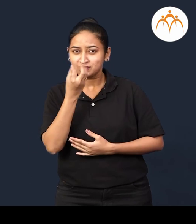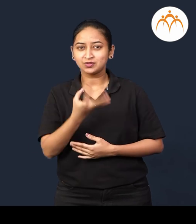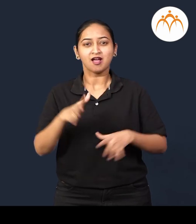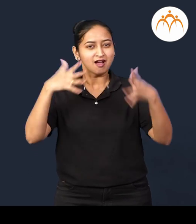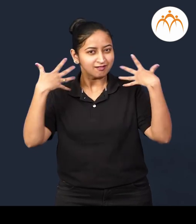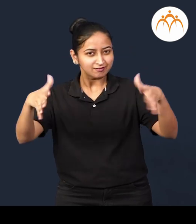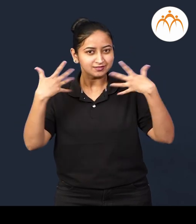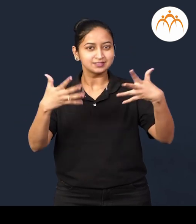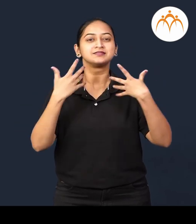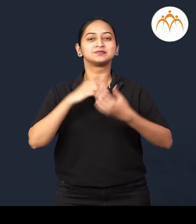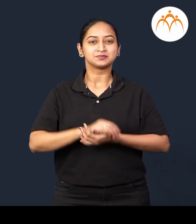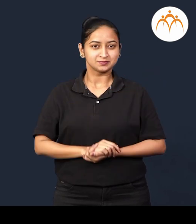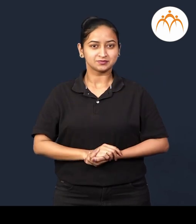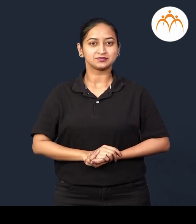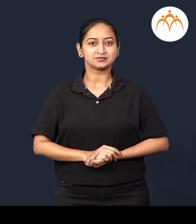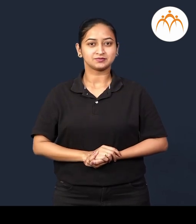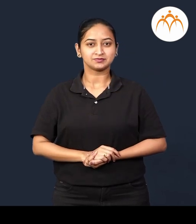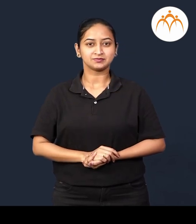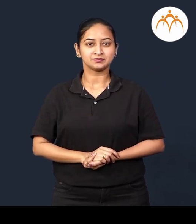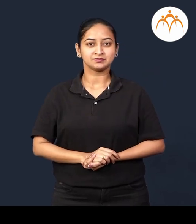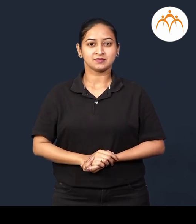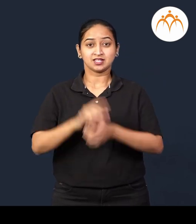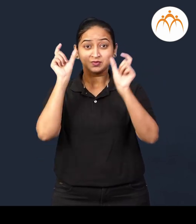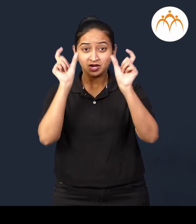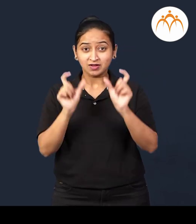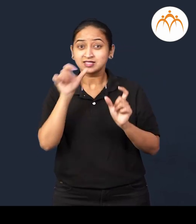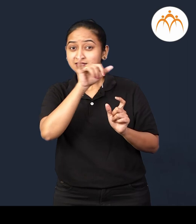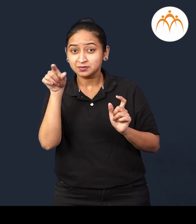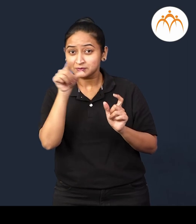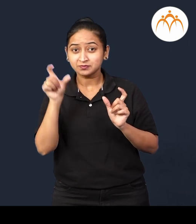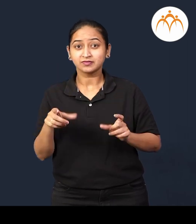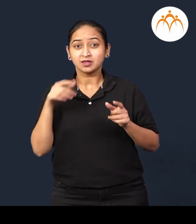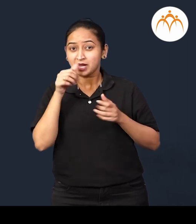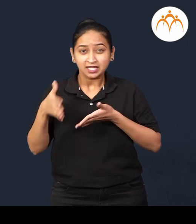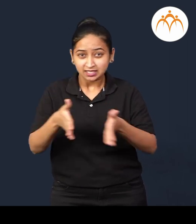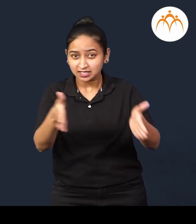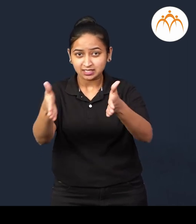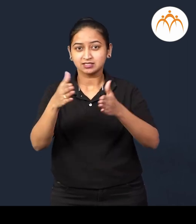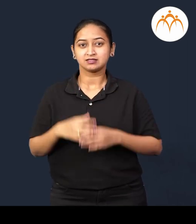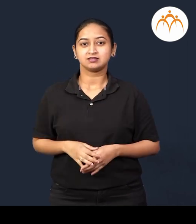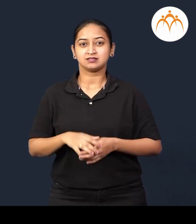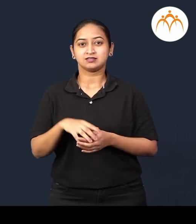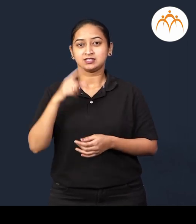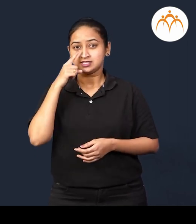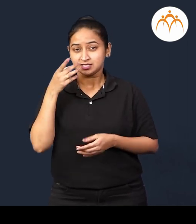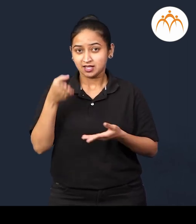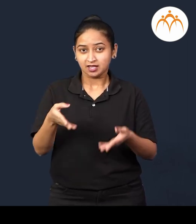सुमन, पवन, दोन समान आर्थी शब्दली ही, नदी, मुलगी,